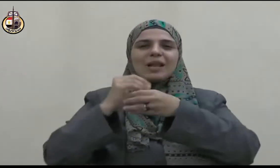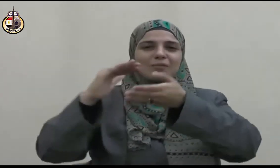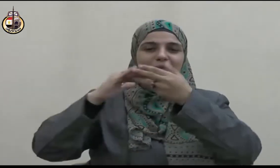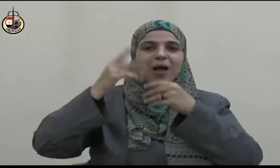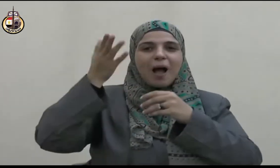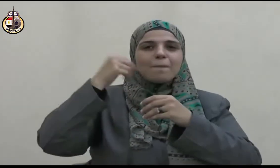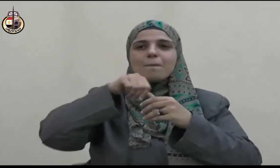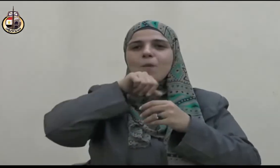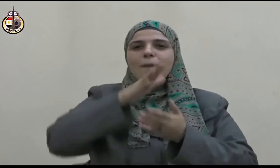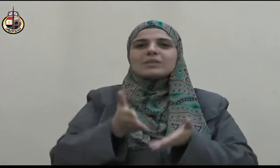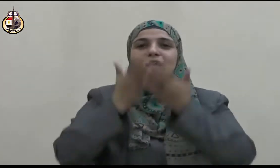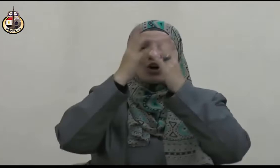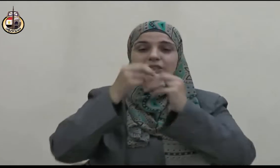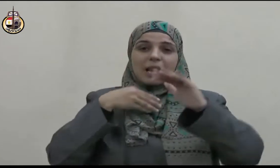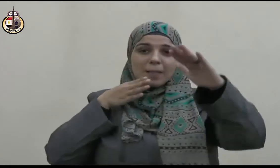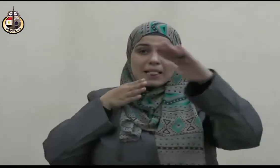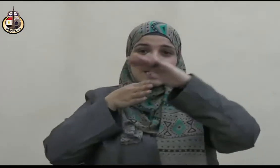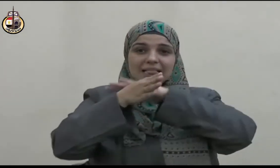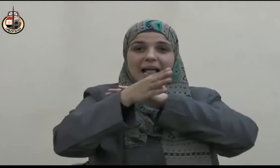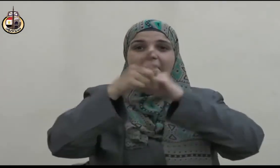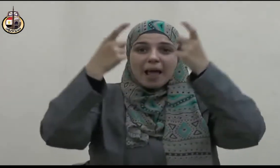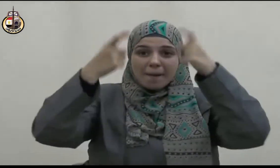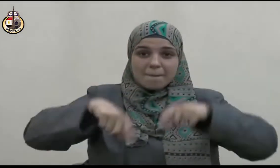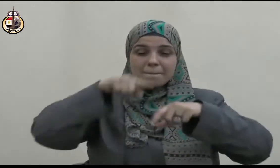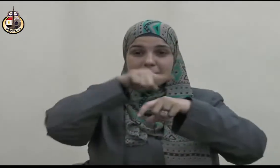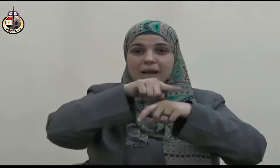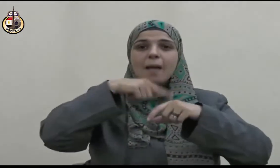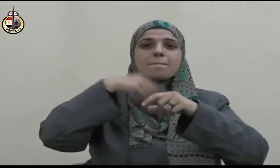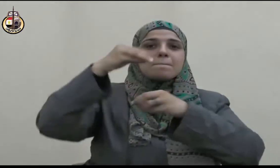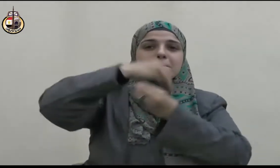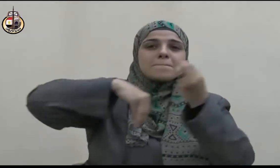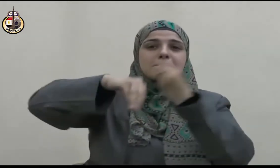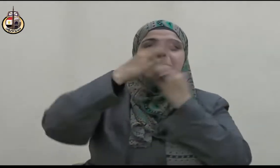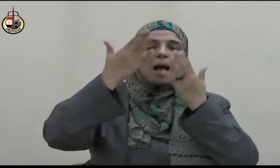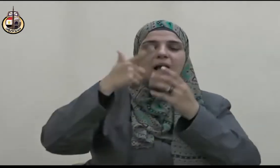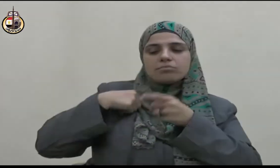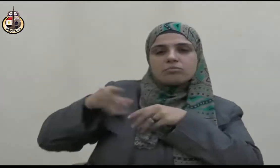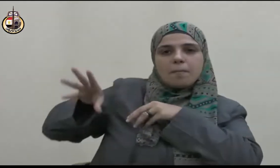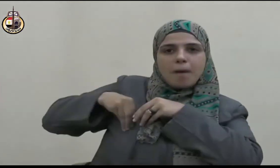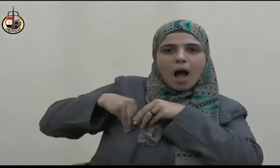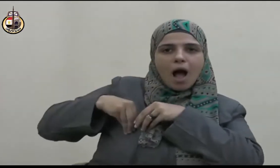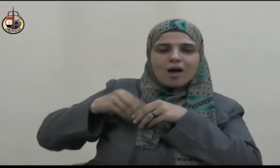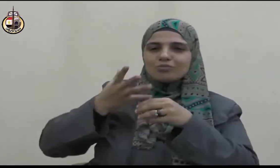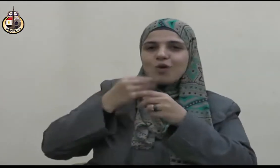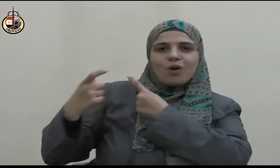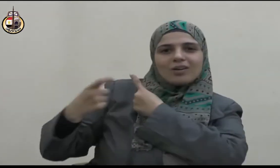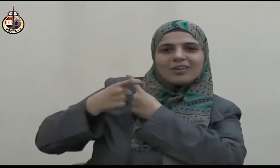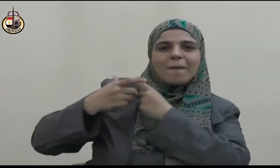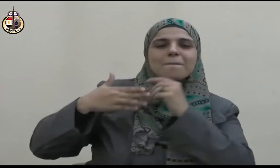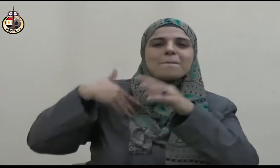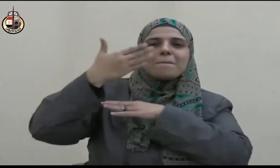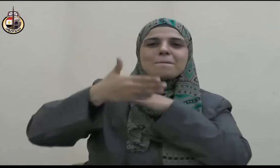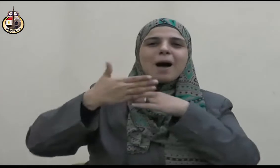نقاتل معه فأتينا رسول الله صلى الله عليه وسلم فأغبرناه الخبر